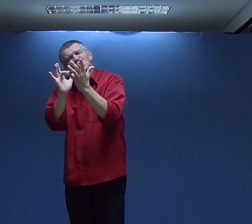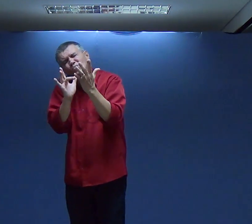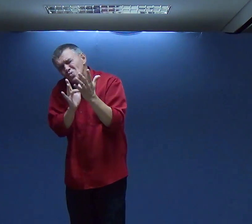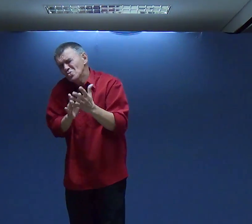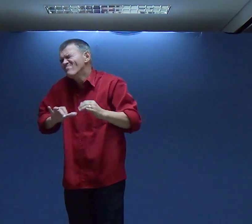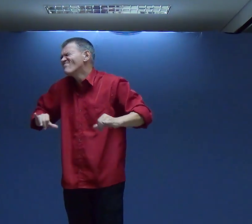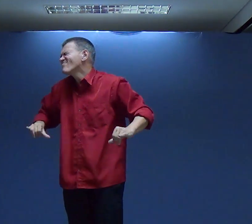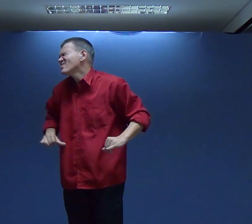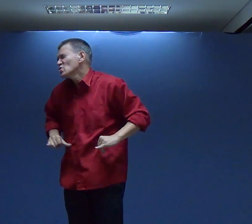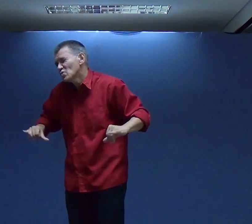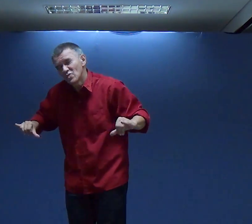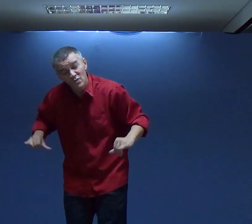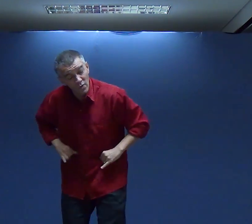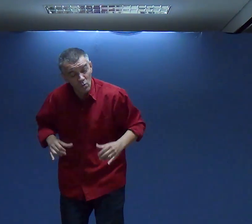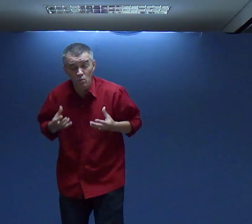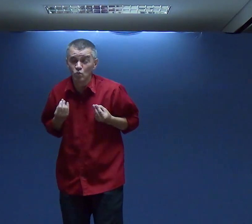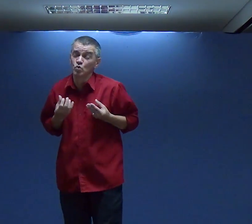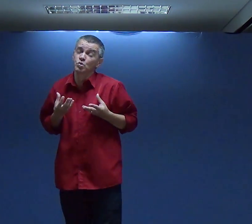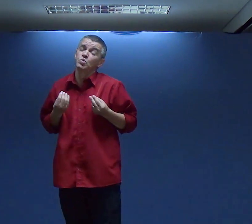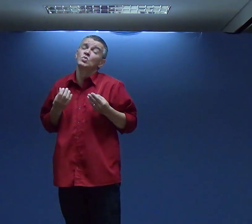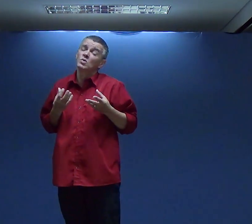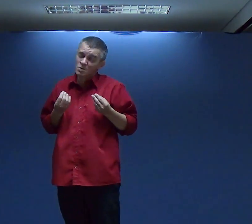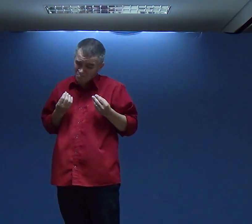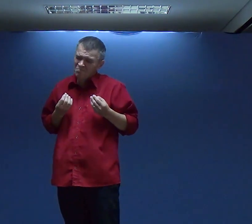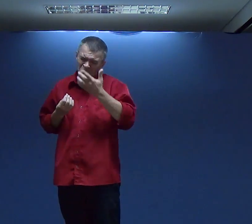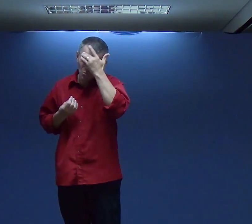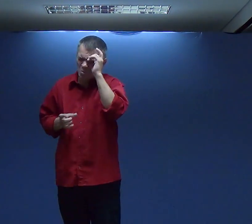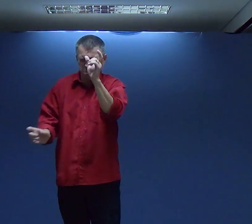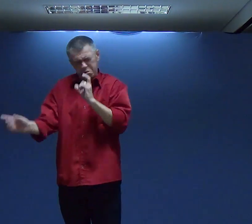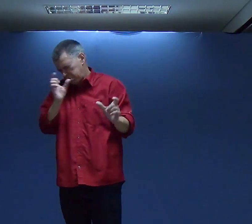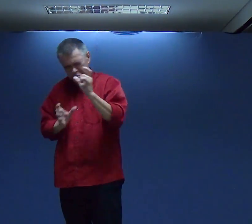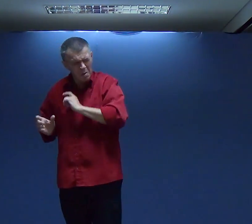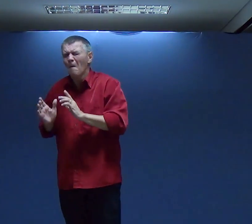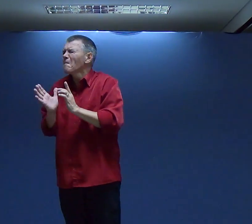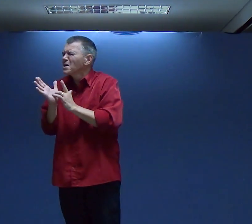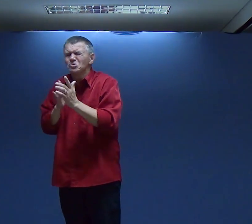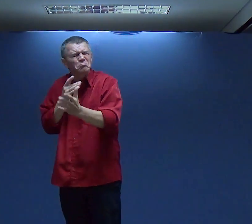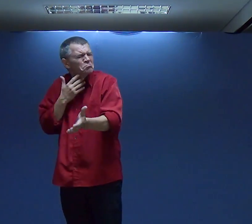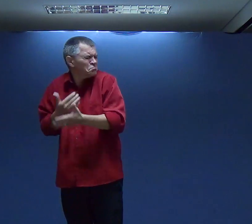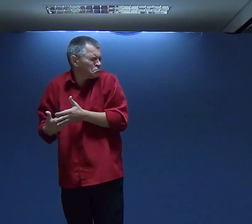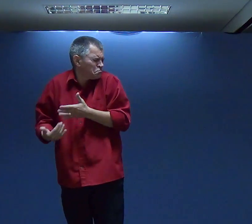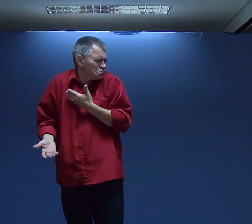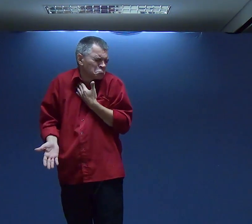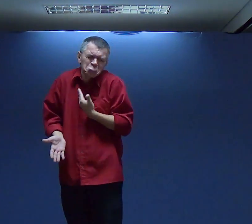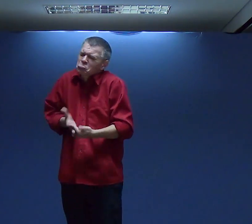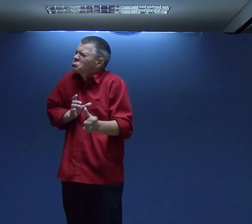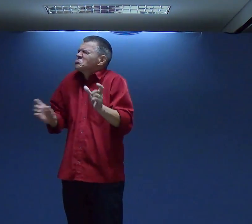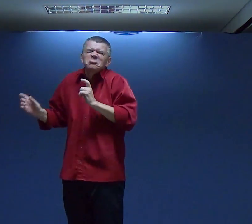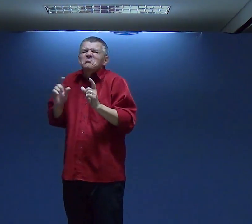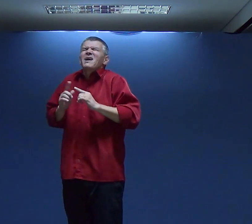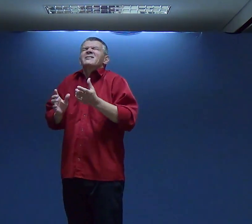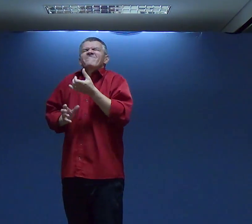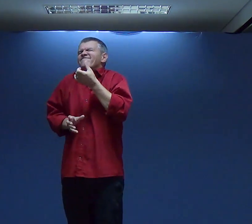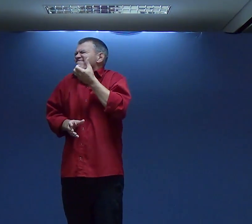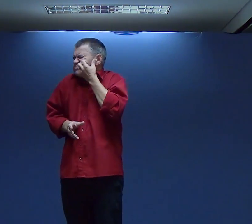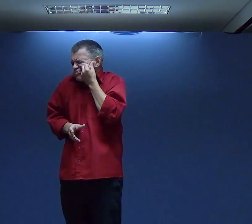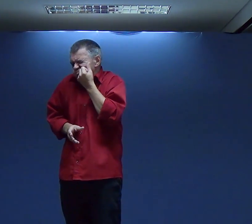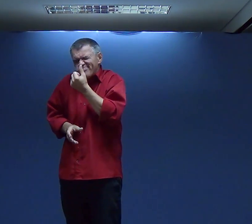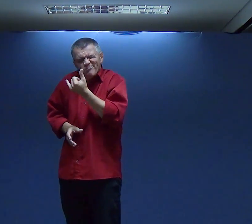Se Sobre A Vida Dess Pessoas Jesus Sofreu Jesus Foi Ofendido